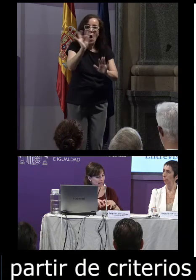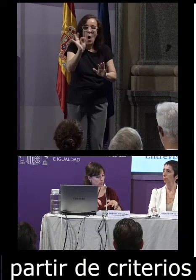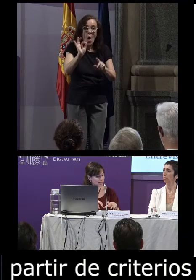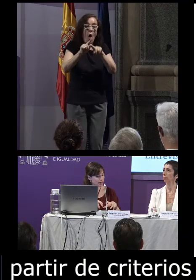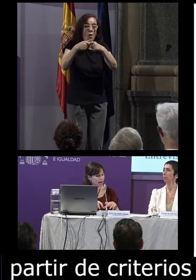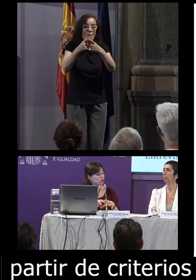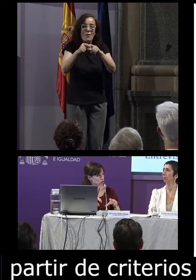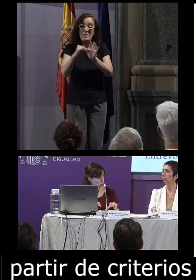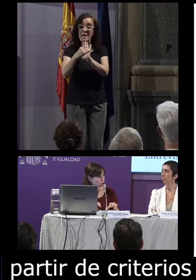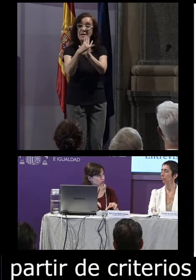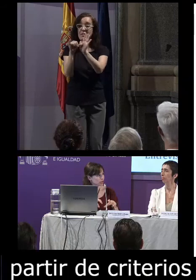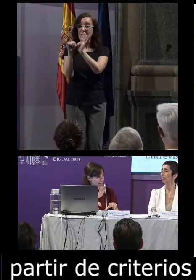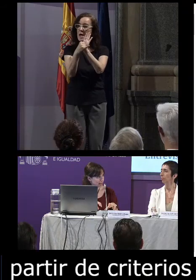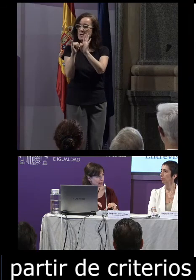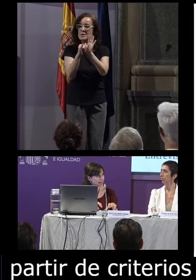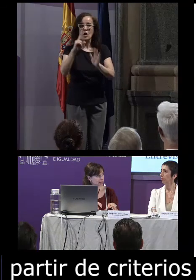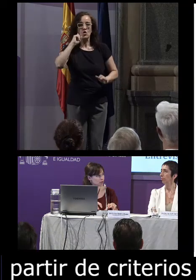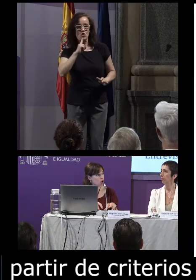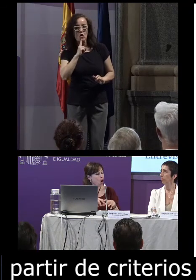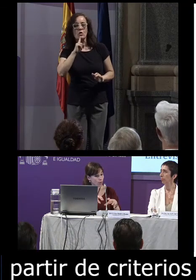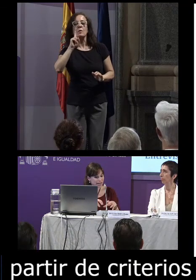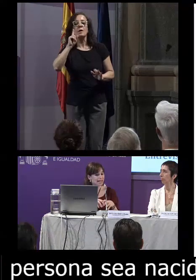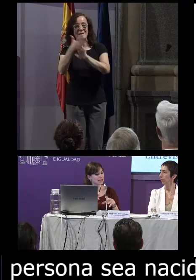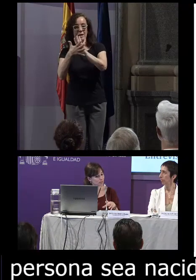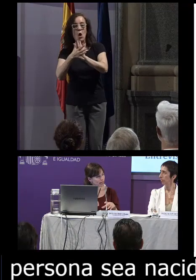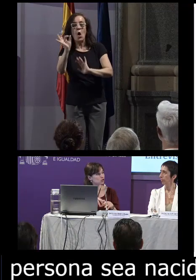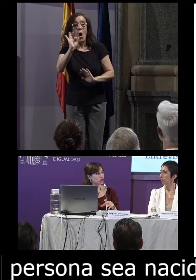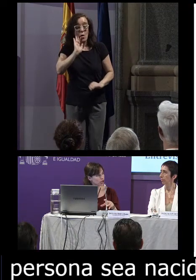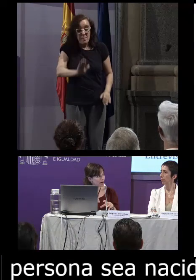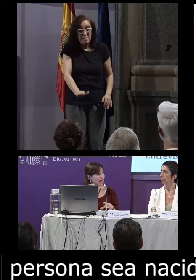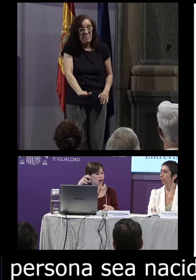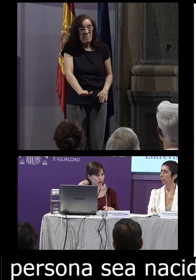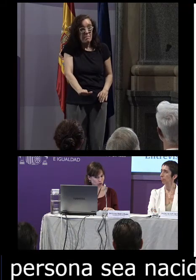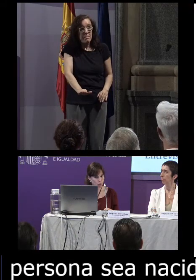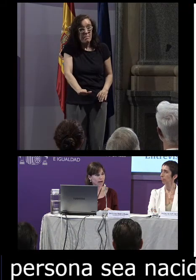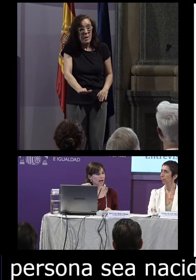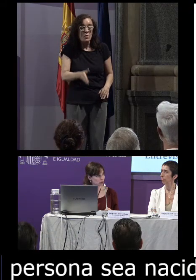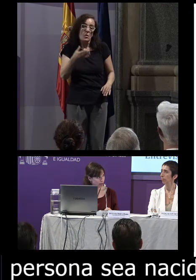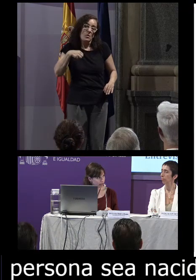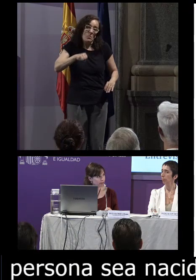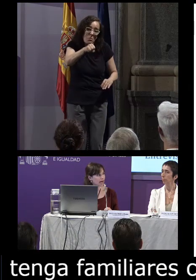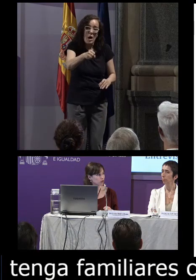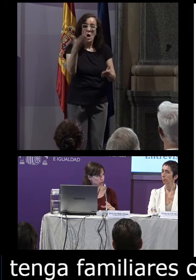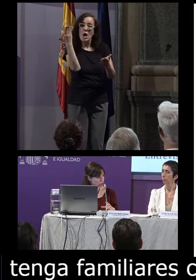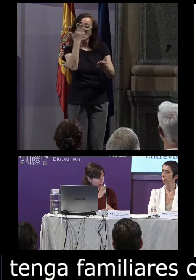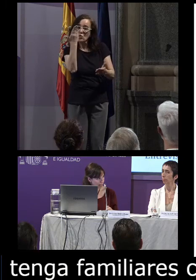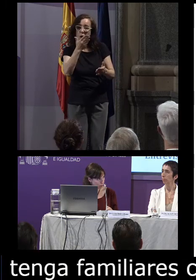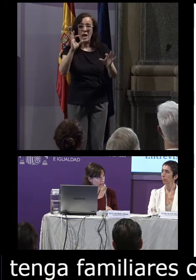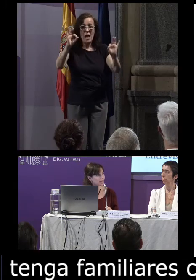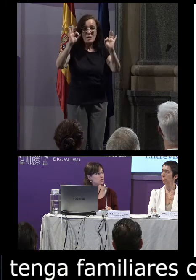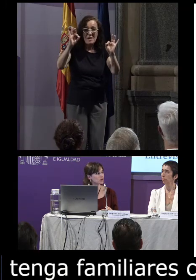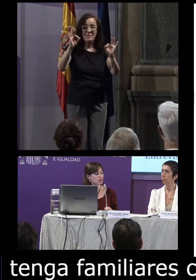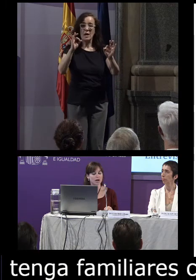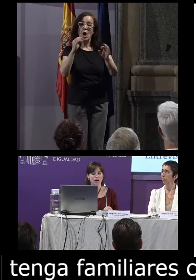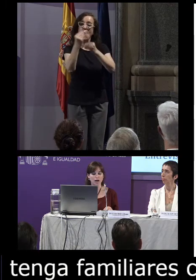familiares más cercanos sordos y signantes o bien que desde pequeño se lo llevara a una escuela específica donde se usara la lengua